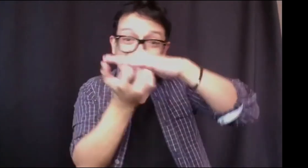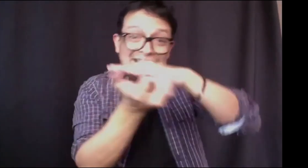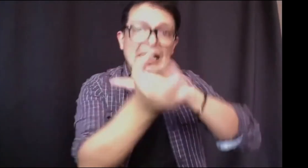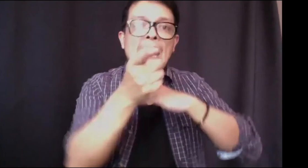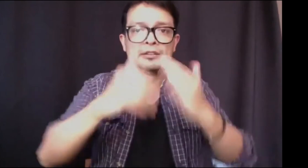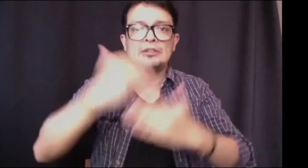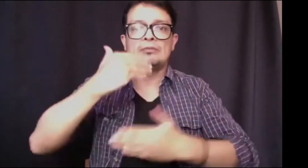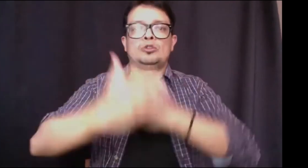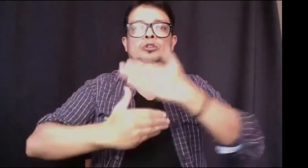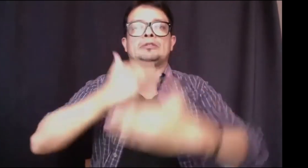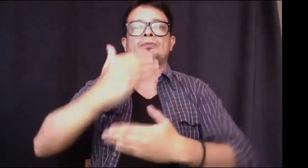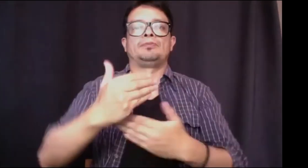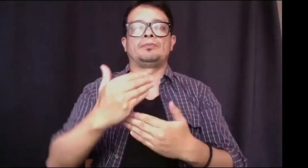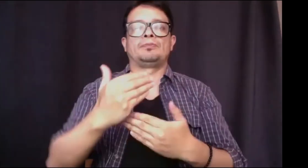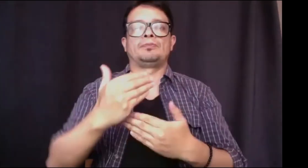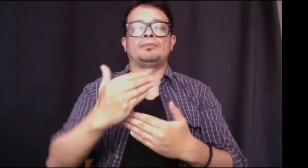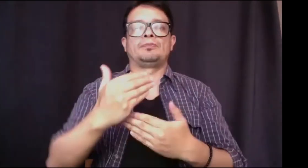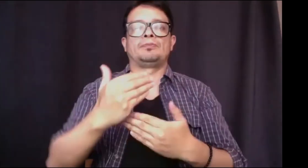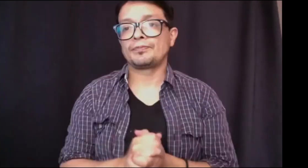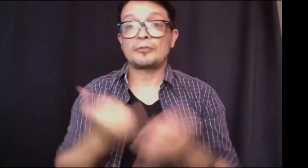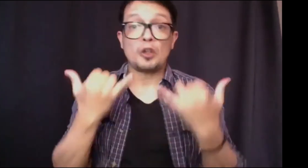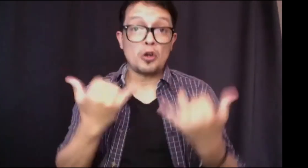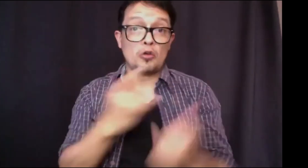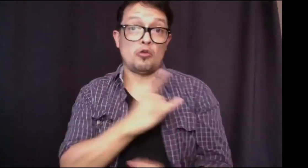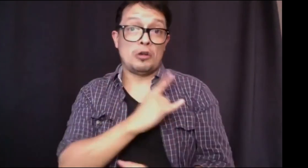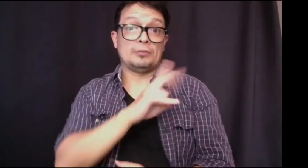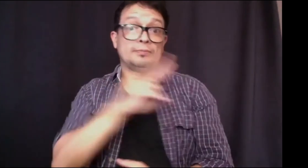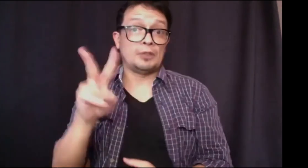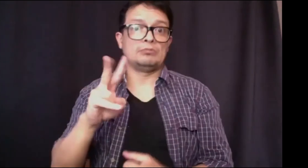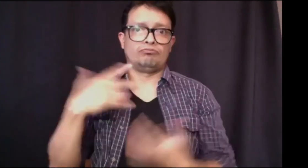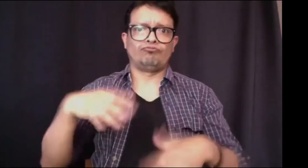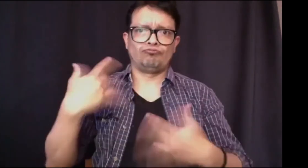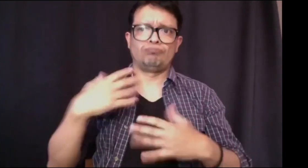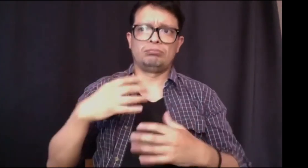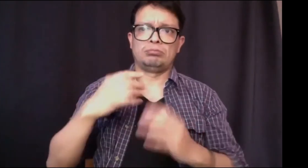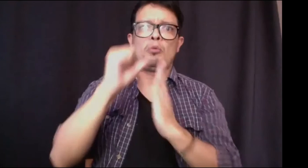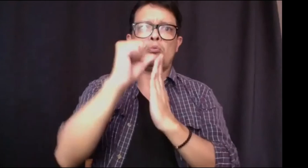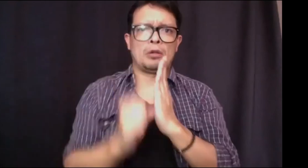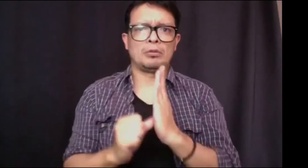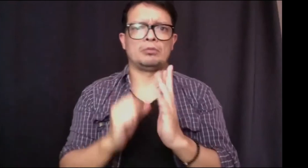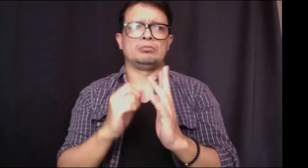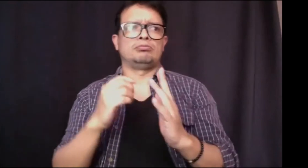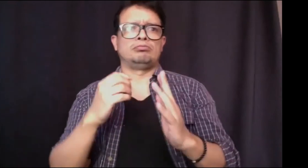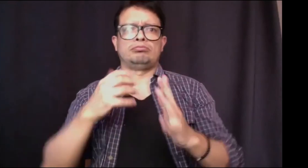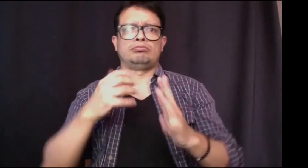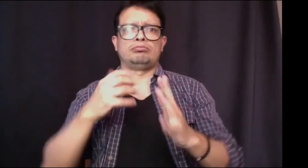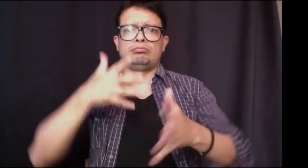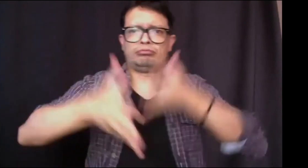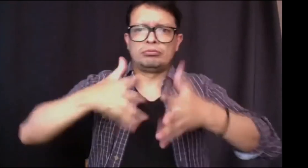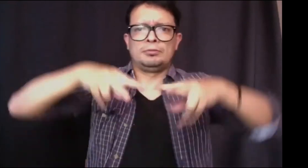segunda lengua y de esta misma manera entonces hace falta fortalecer a las comunidades sordas en su acceso a la educación